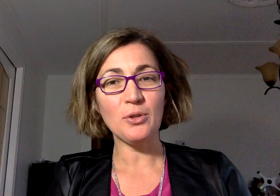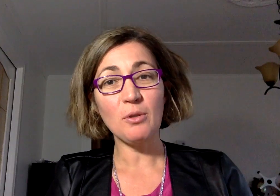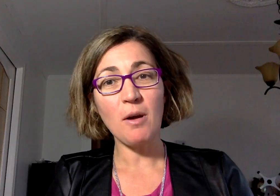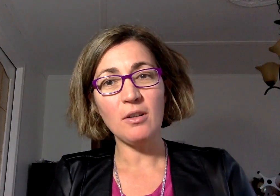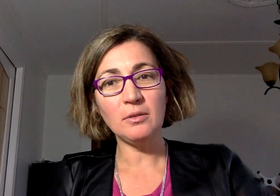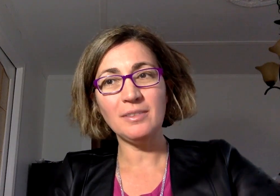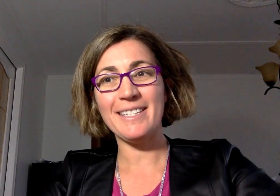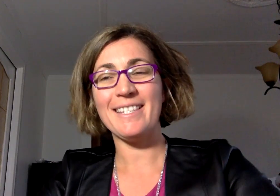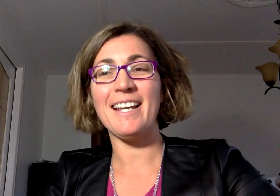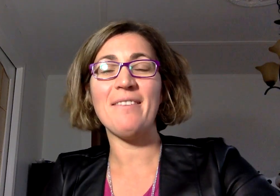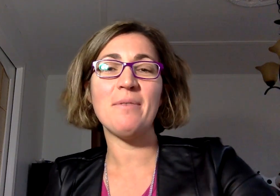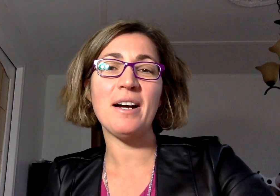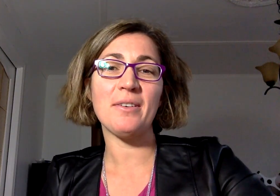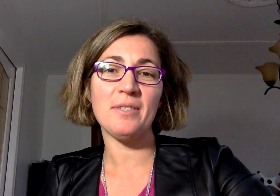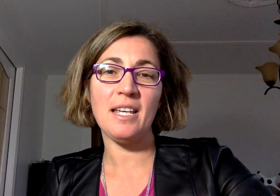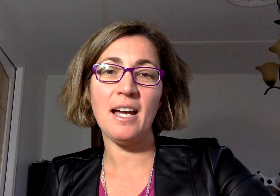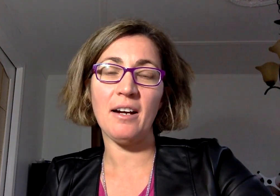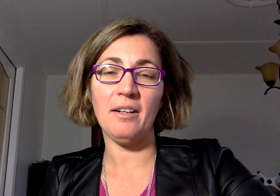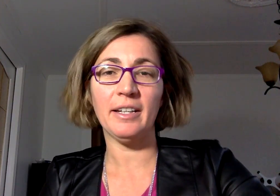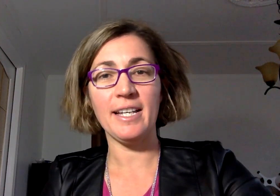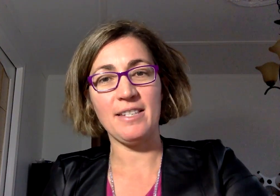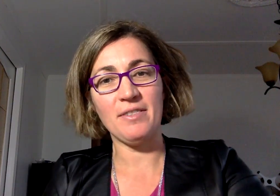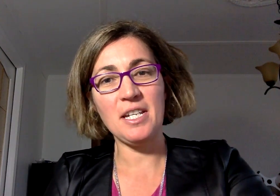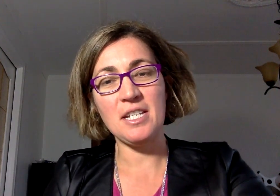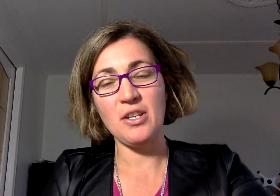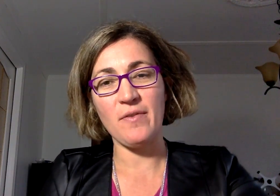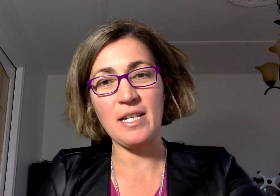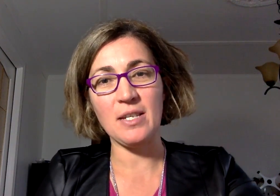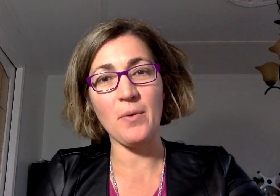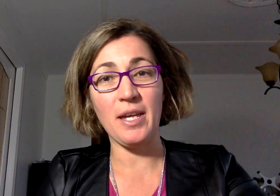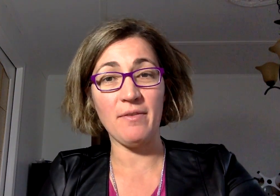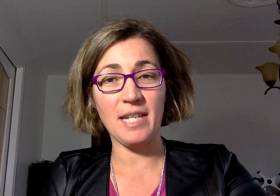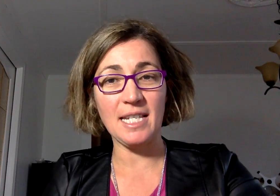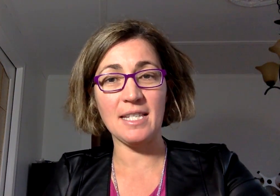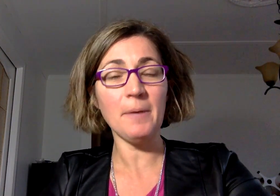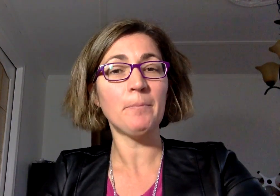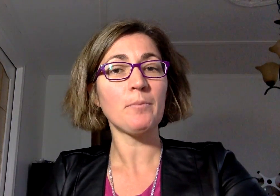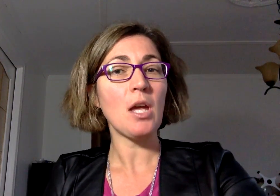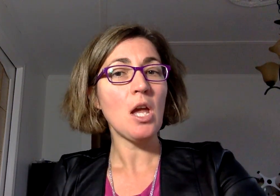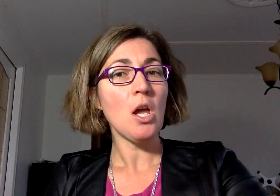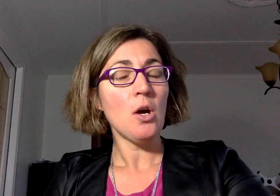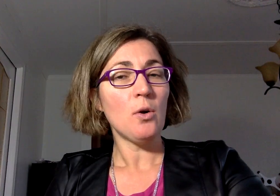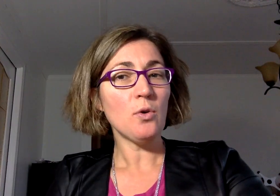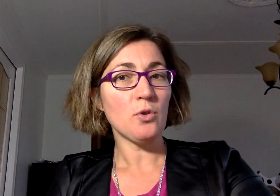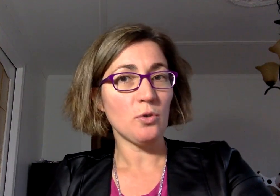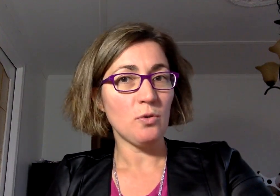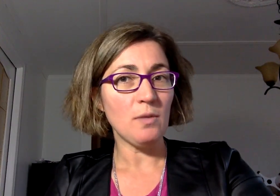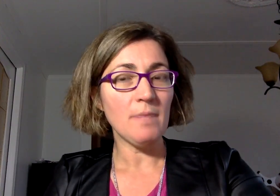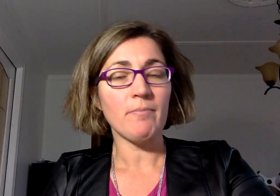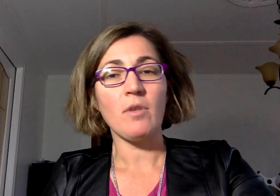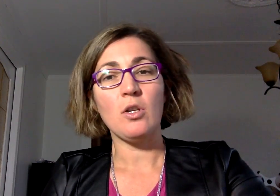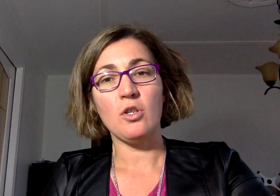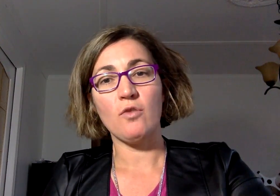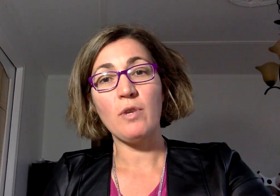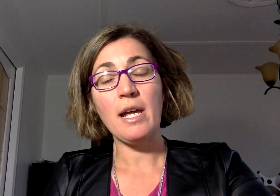Bonjour tout le monde, c une salle à voir, conseillère en créativité, innovation et efficacité. Aujourd'hui, je voulais